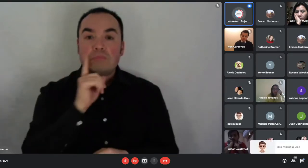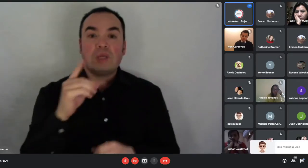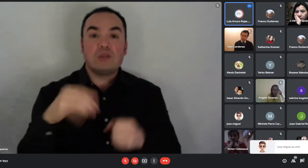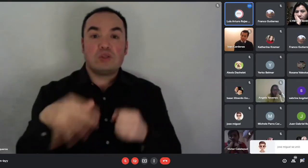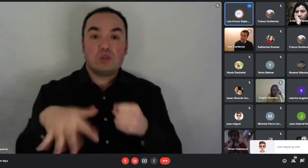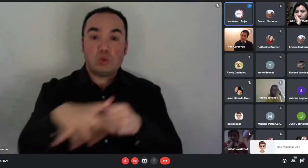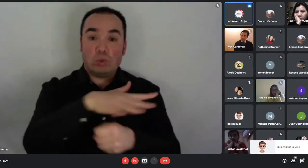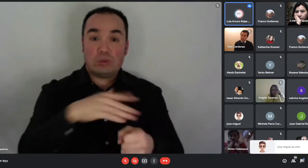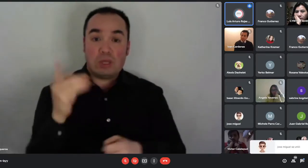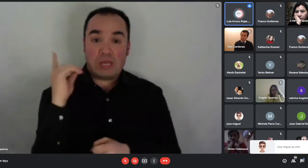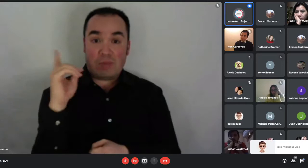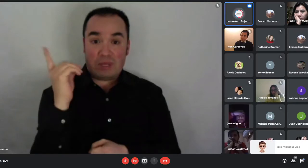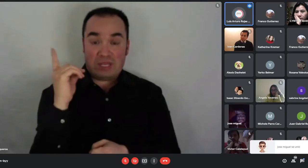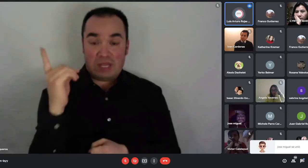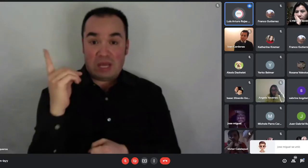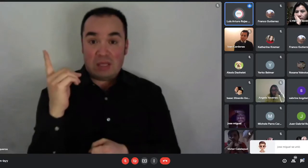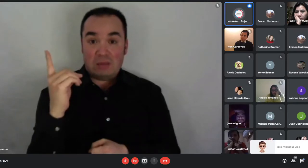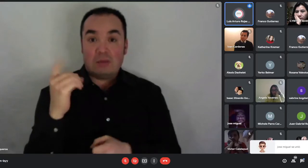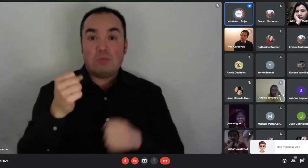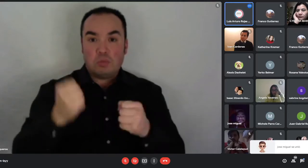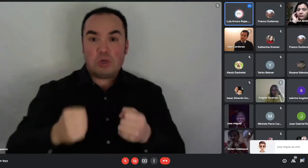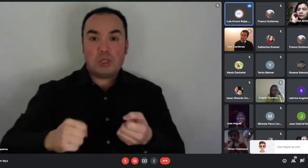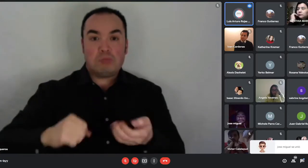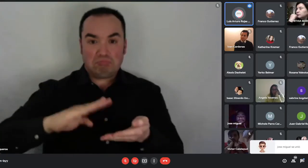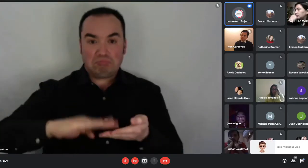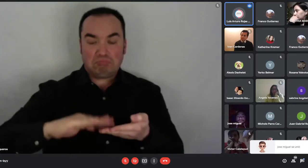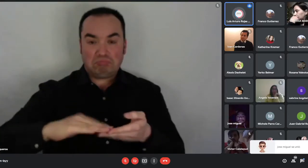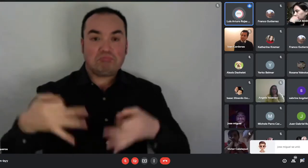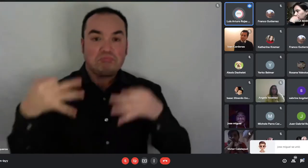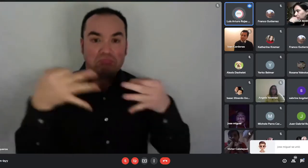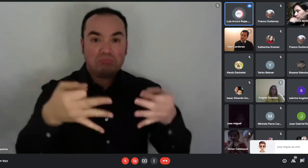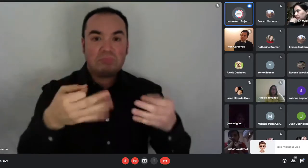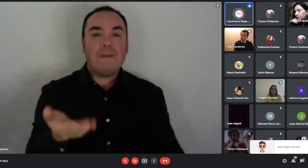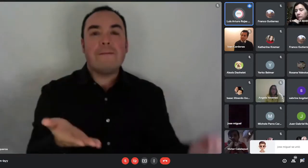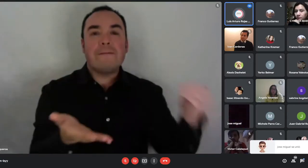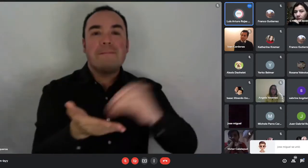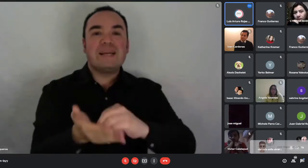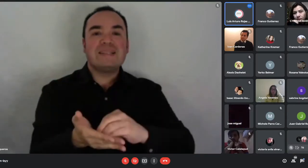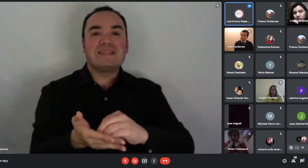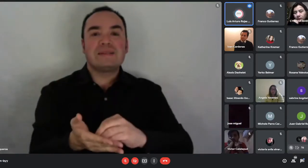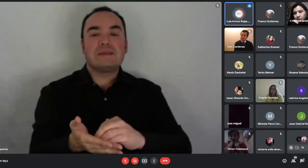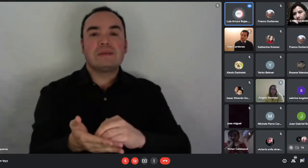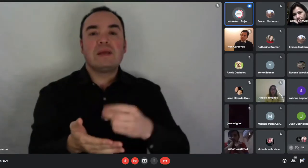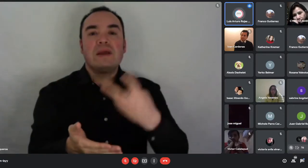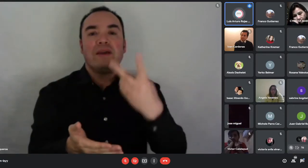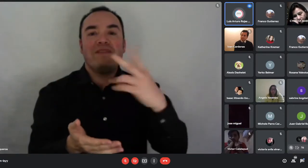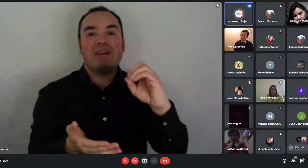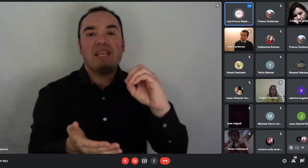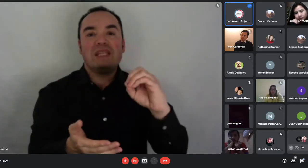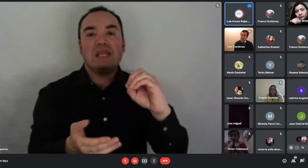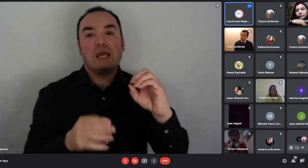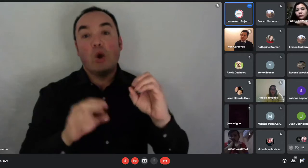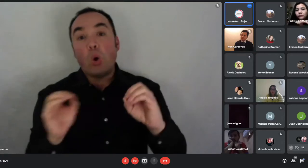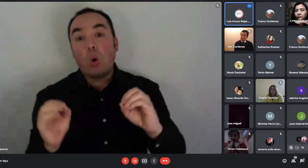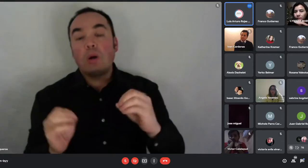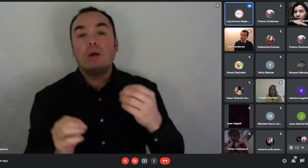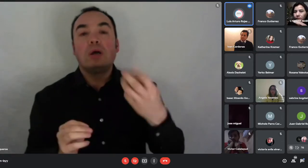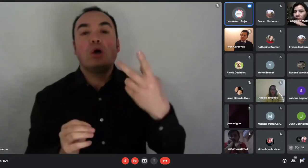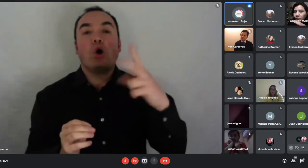un subsidio adicional de 20 u 80 unidades de fomento. ¿Cuál es la diferencia? Que hay algunas